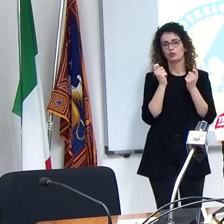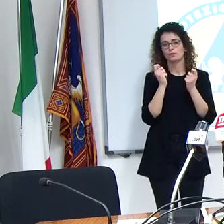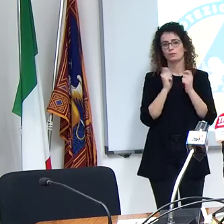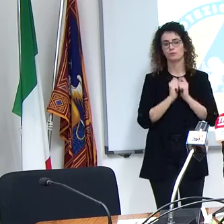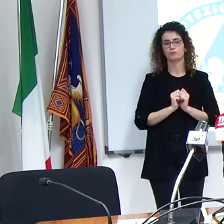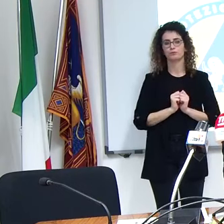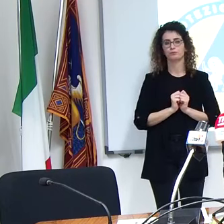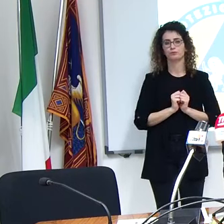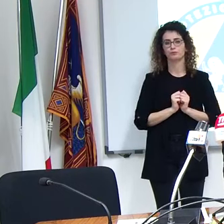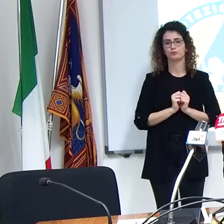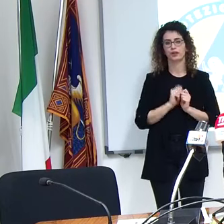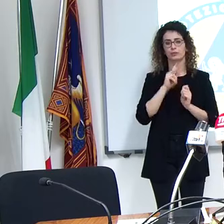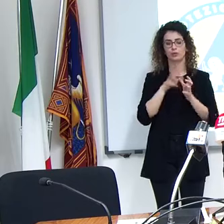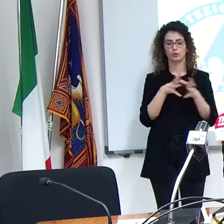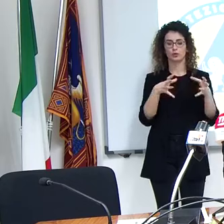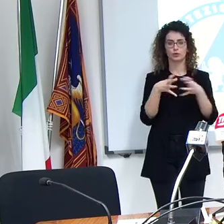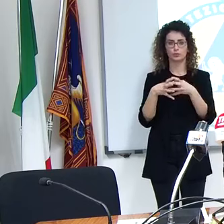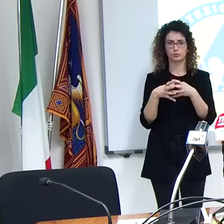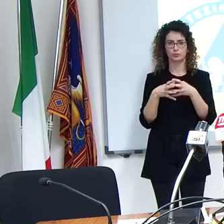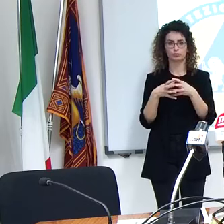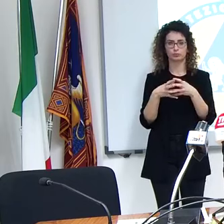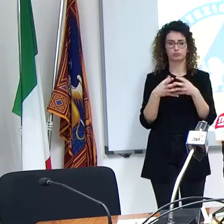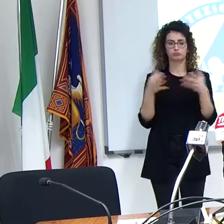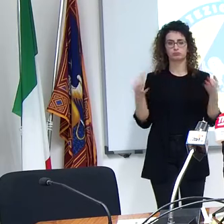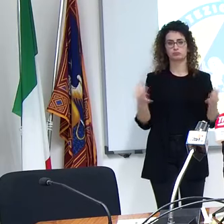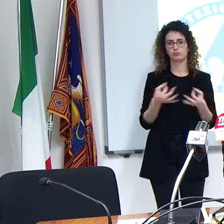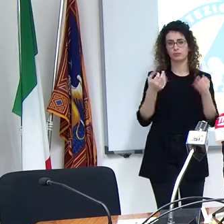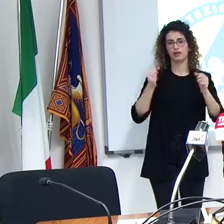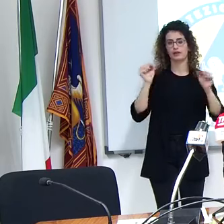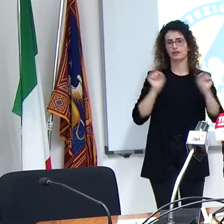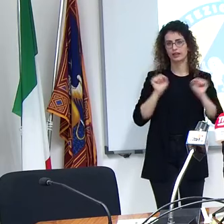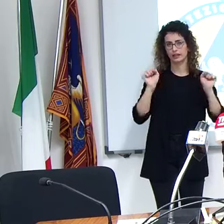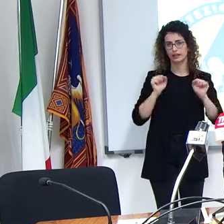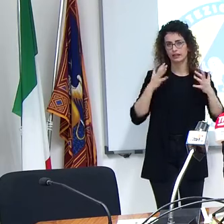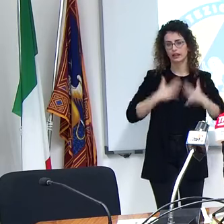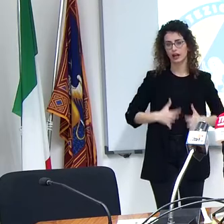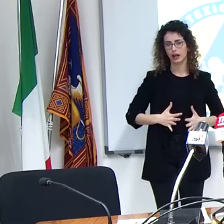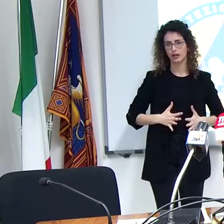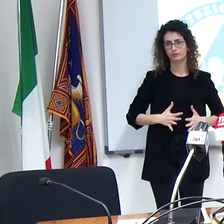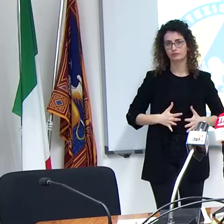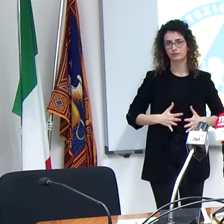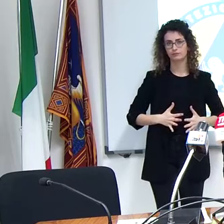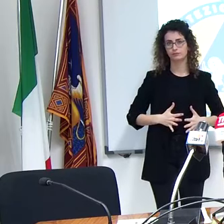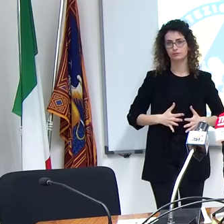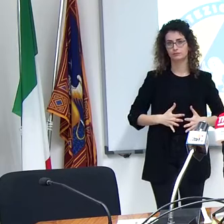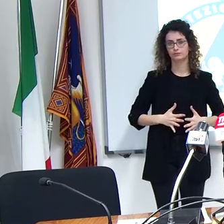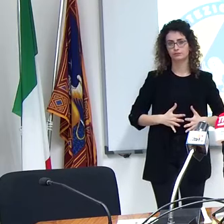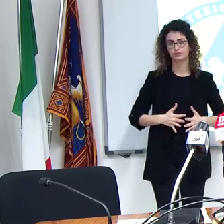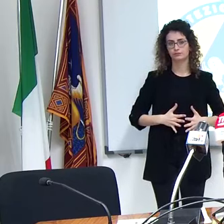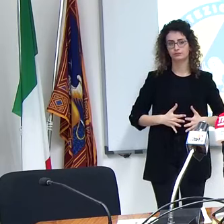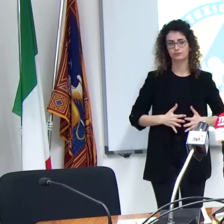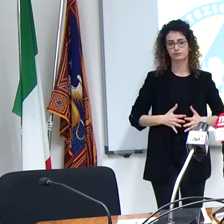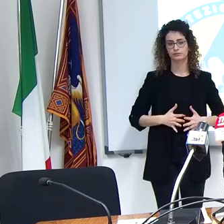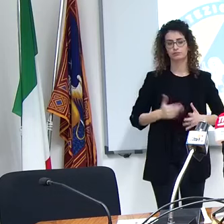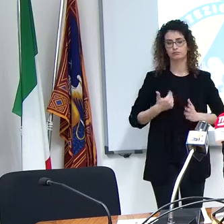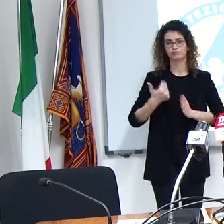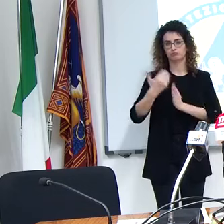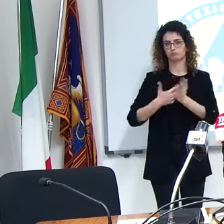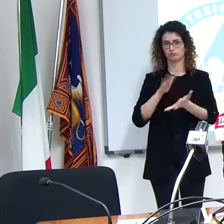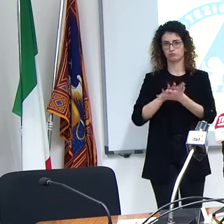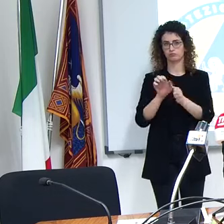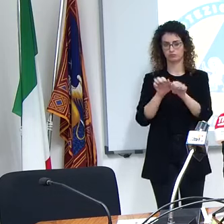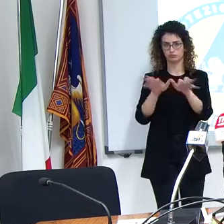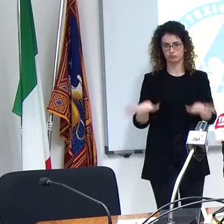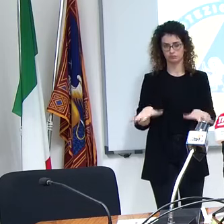sulle categorie di attività fisica nel prospetto che è stato pubblicato ecco